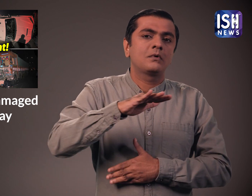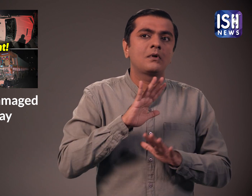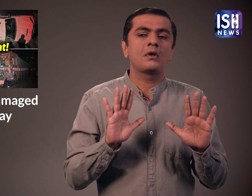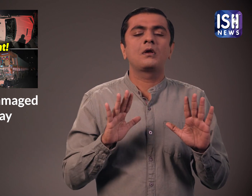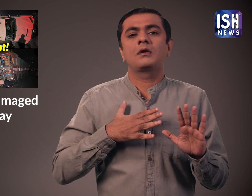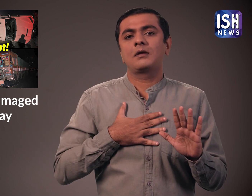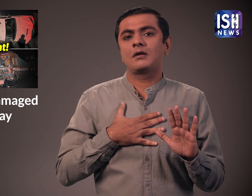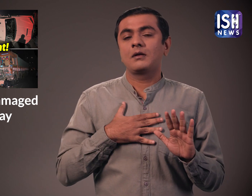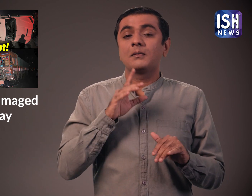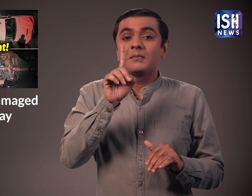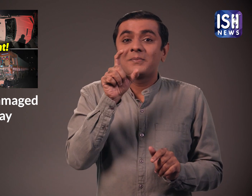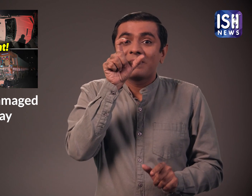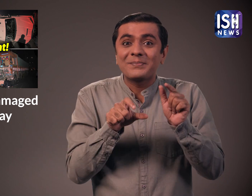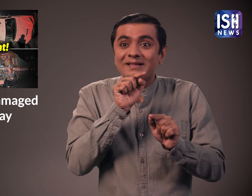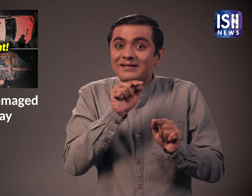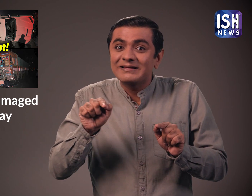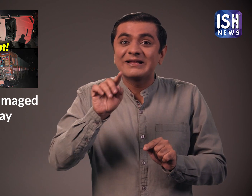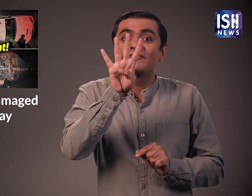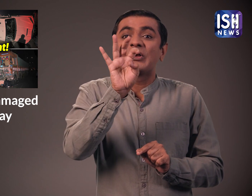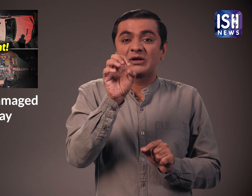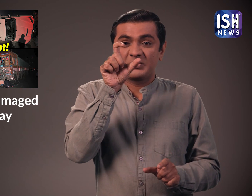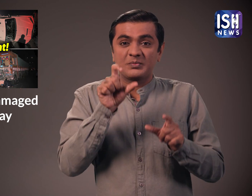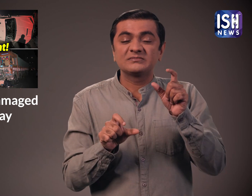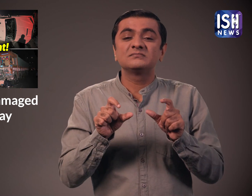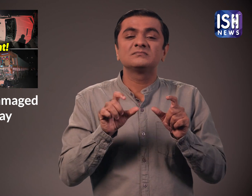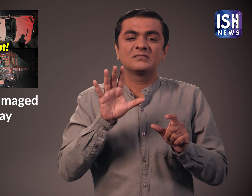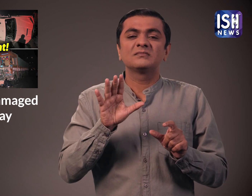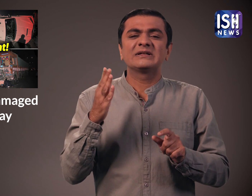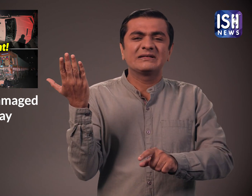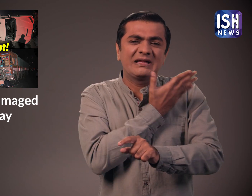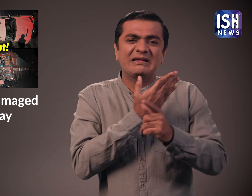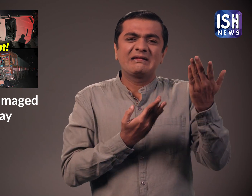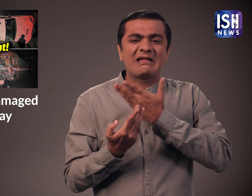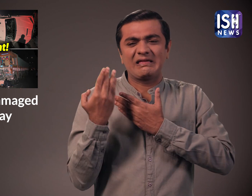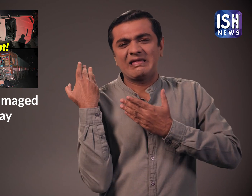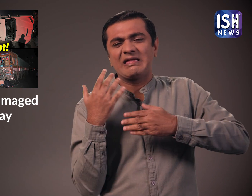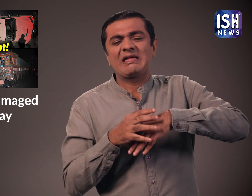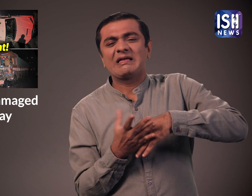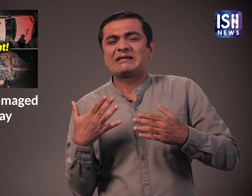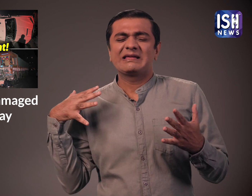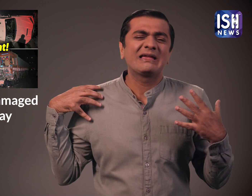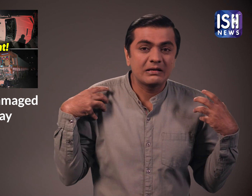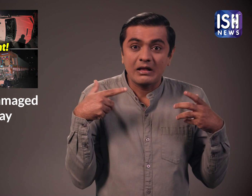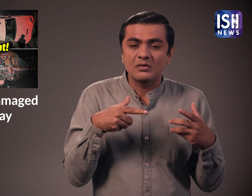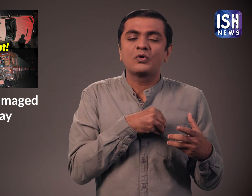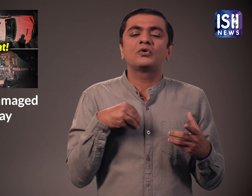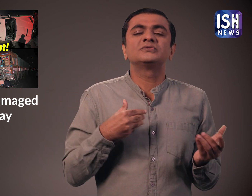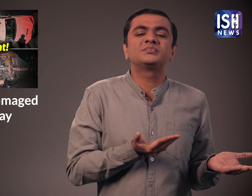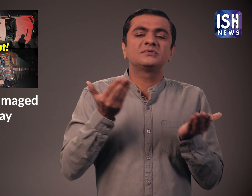सूचना नहीं मिली हाला की करीब 40 लोग घायल हो गये और